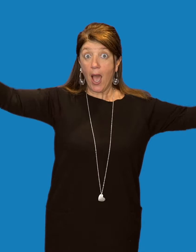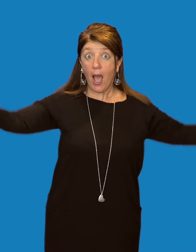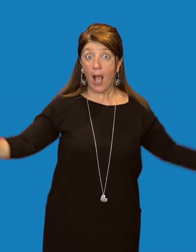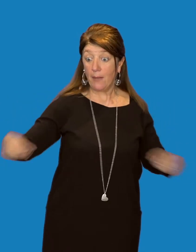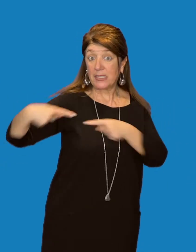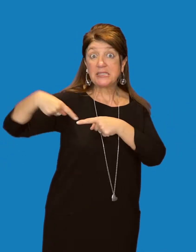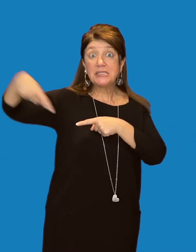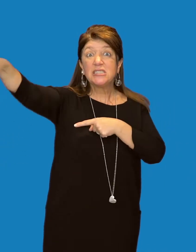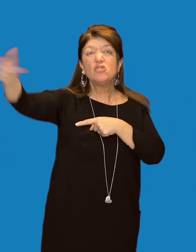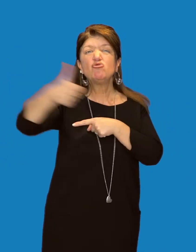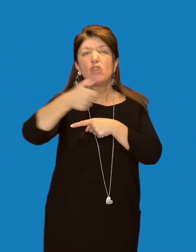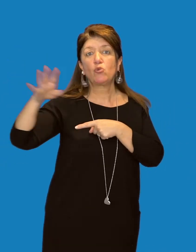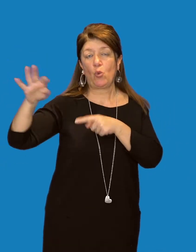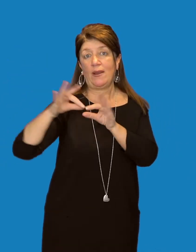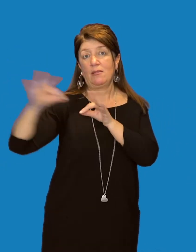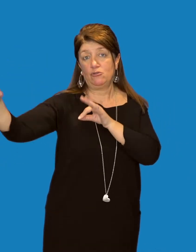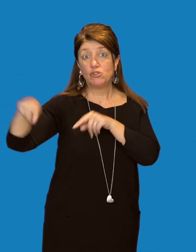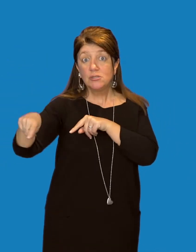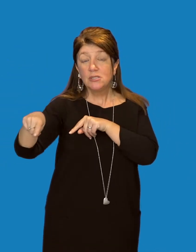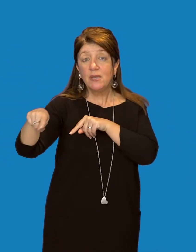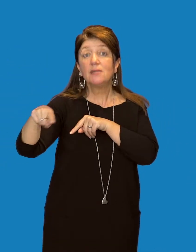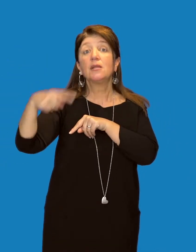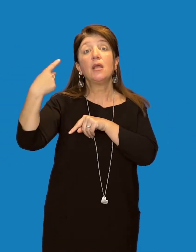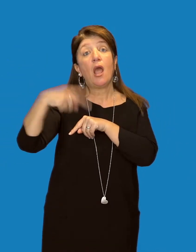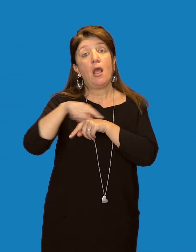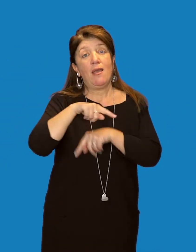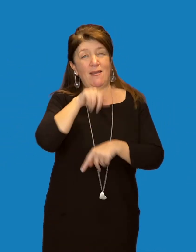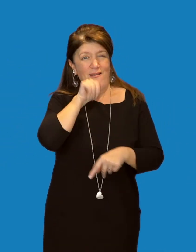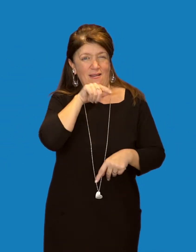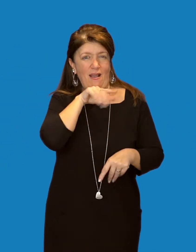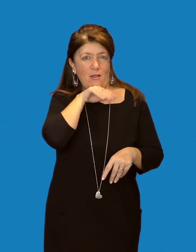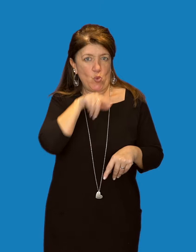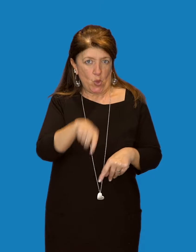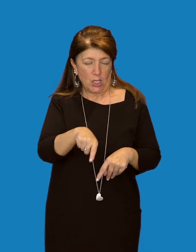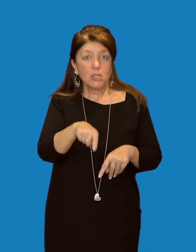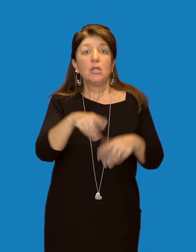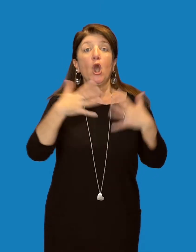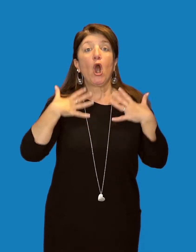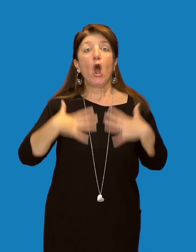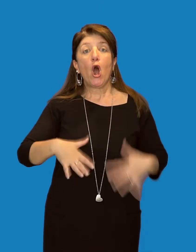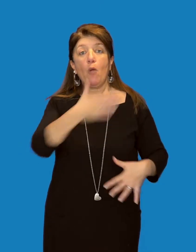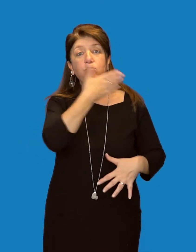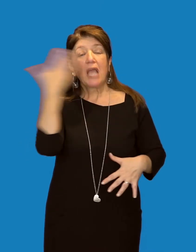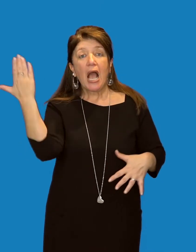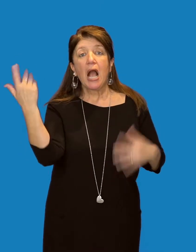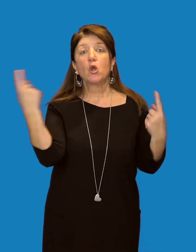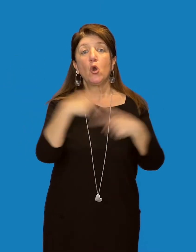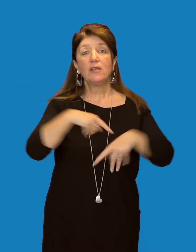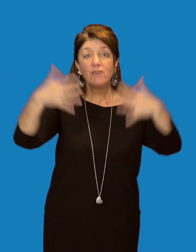140 centimetri. Negli adulti il corpo è di colore bianco, mentre il dorso e le